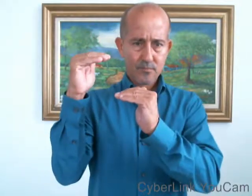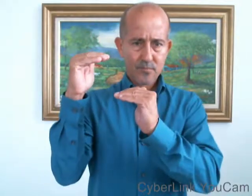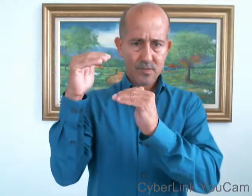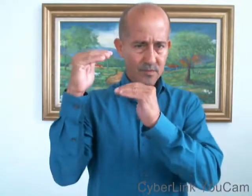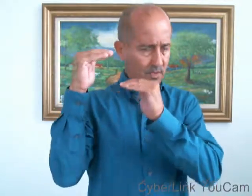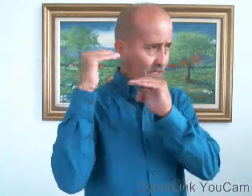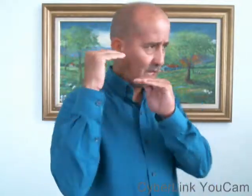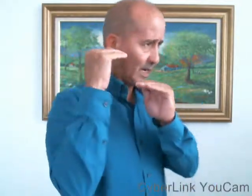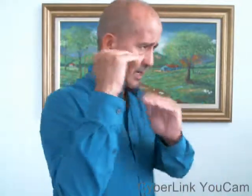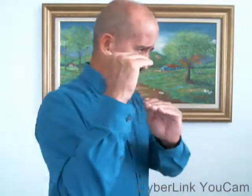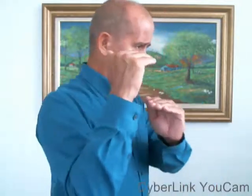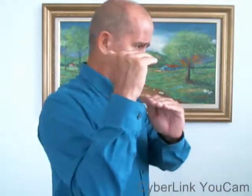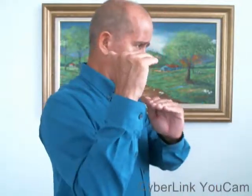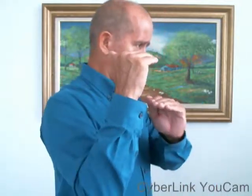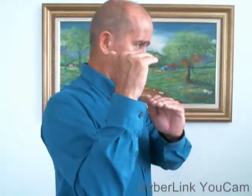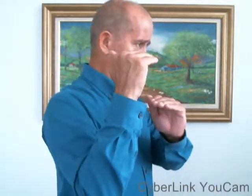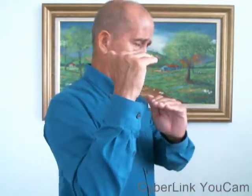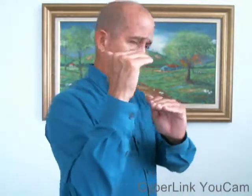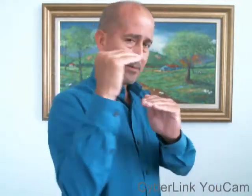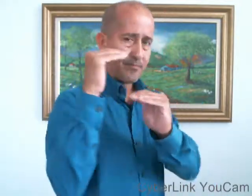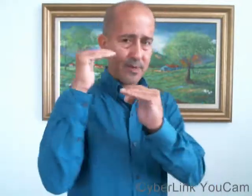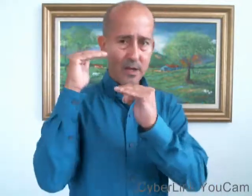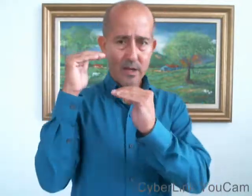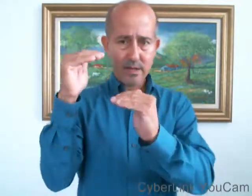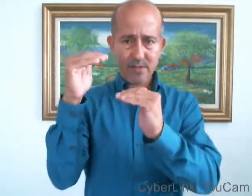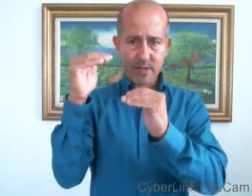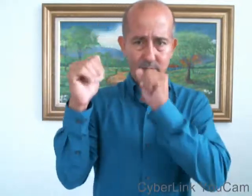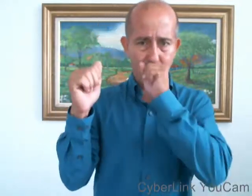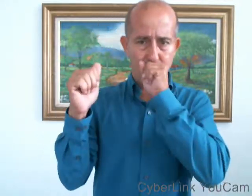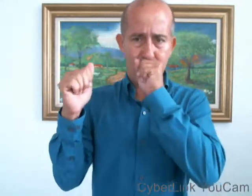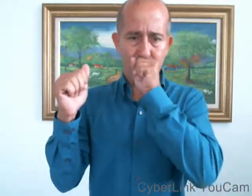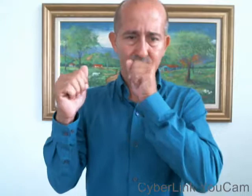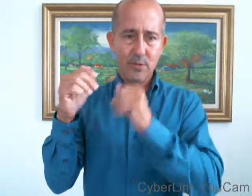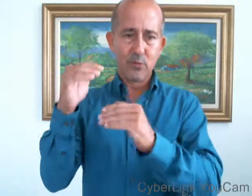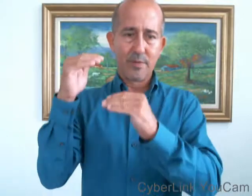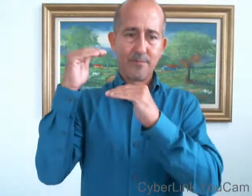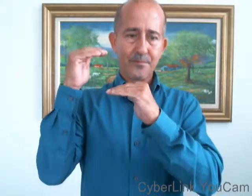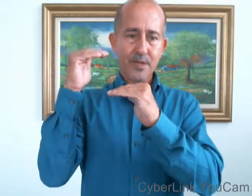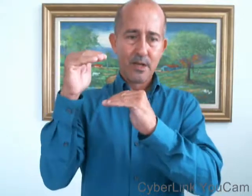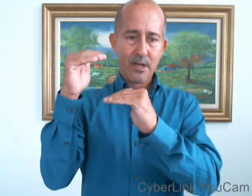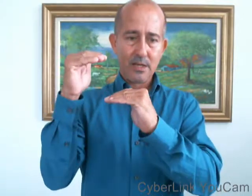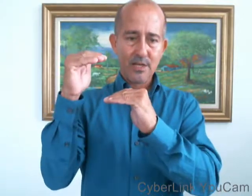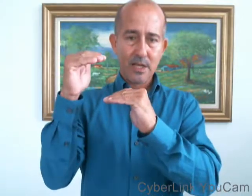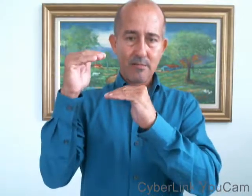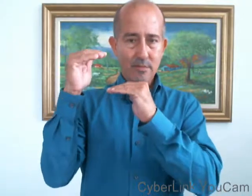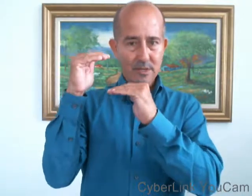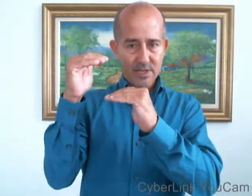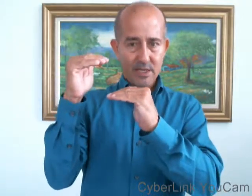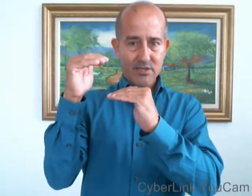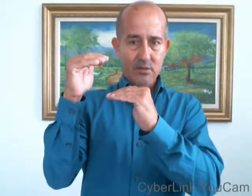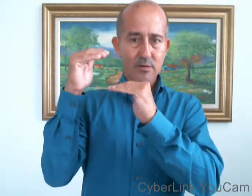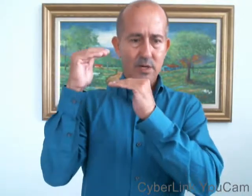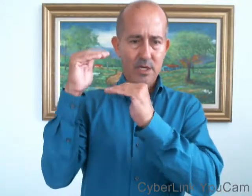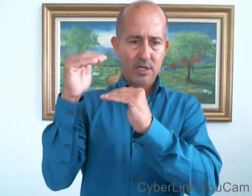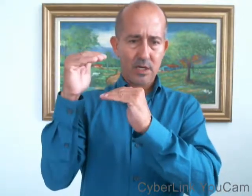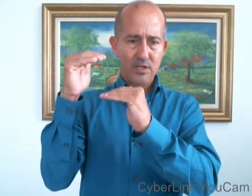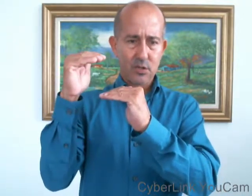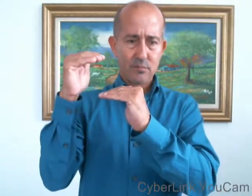Ciertas restricciones aplican, límite, disculpen, límite, limitación, restricción.